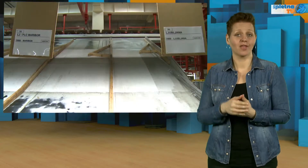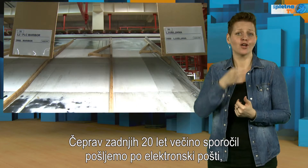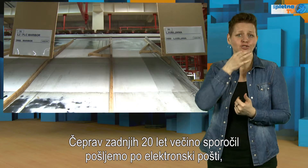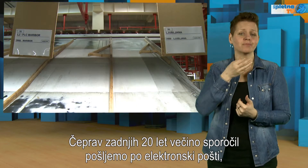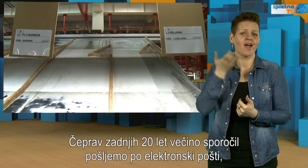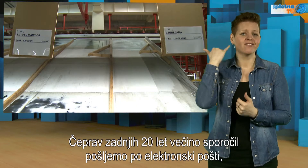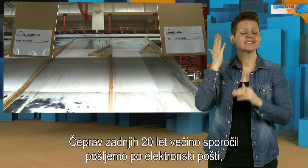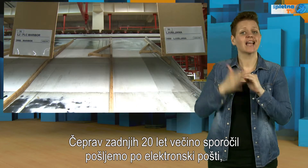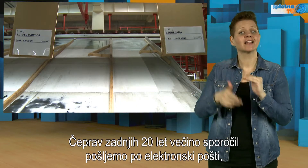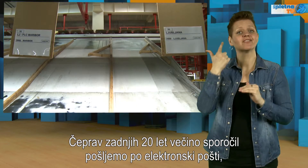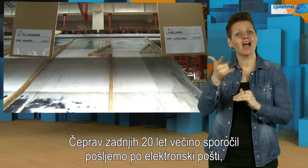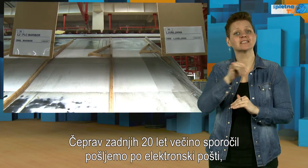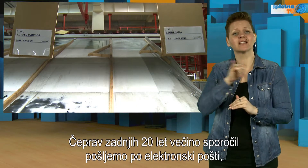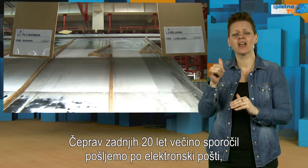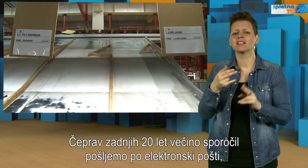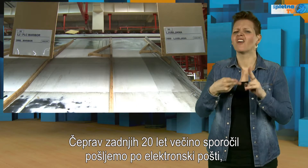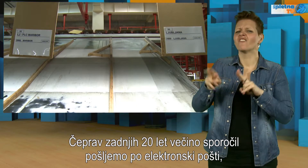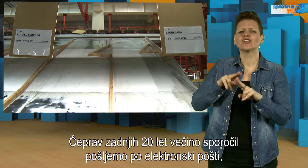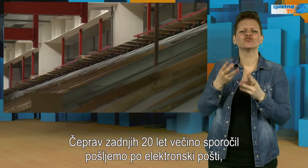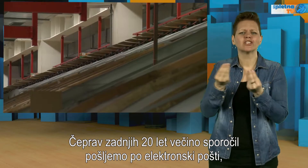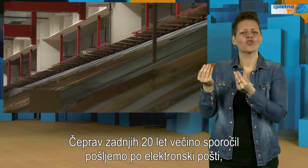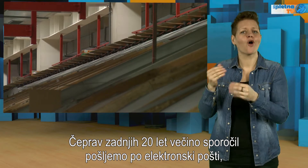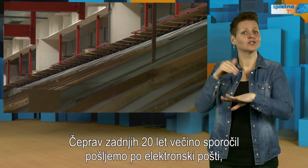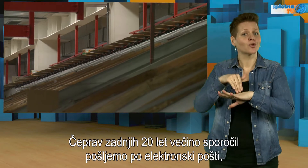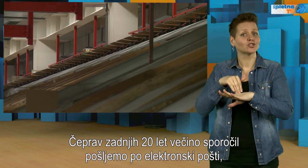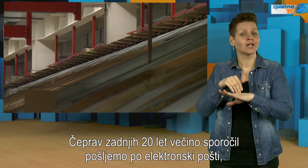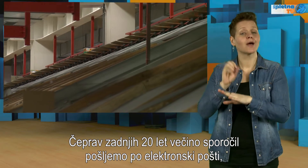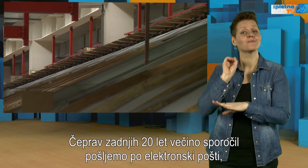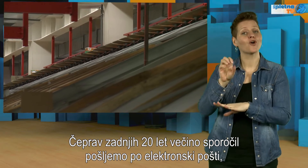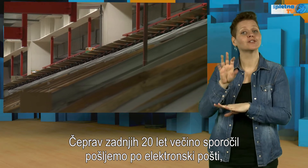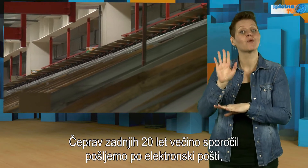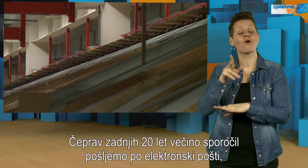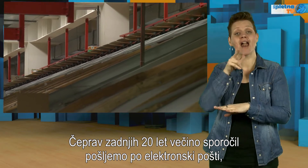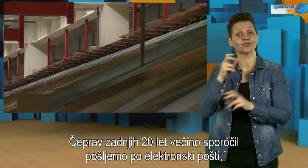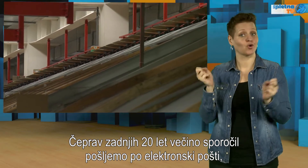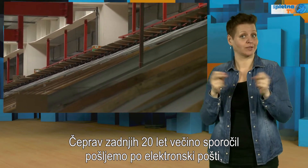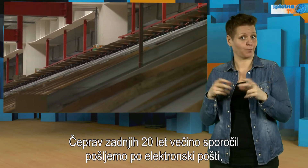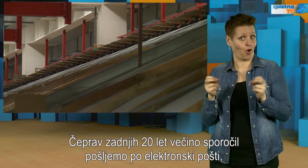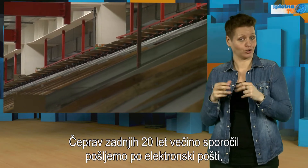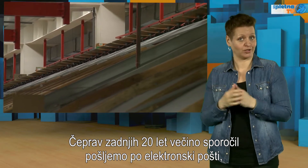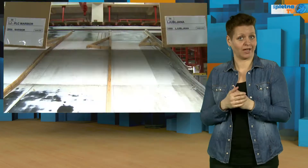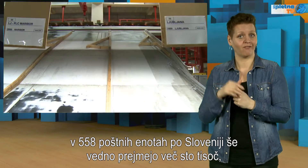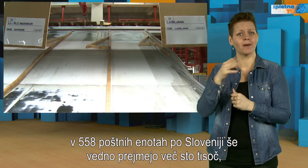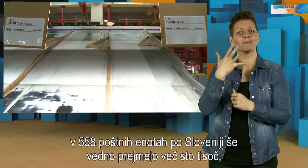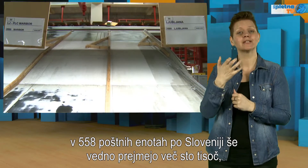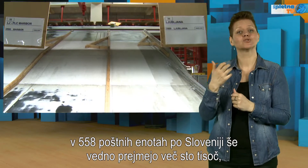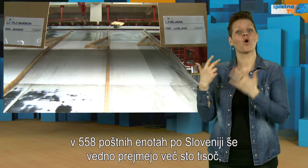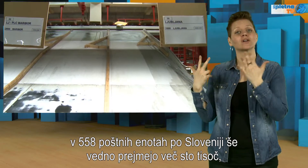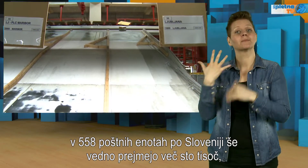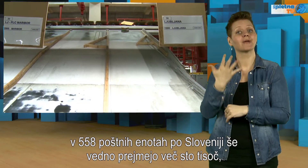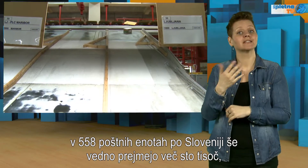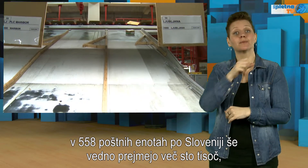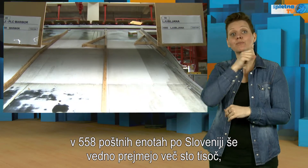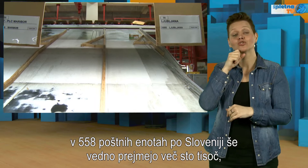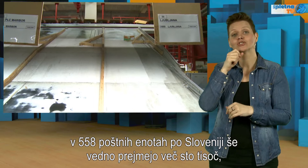Če prav zadnjih 20 let večino sporočil pošljamo po elektronski pošti, v 558 poštnih